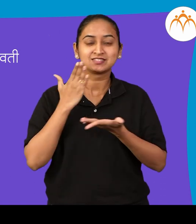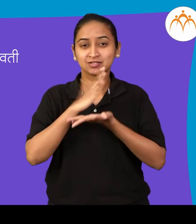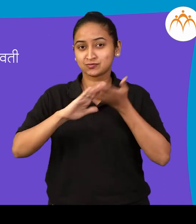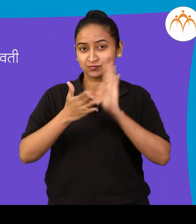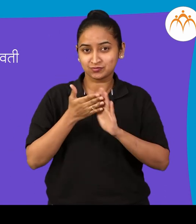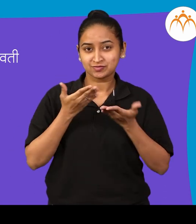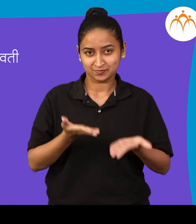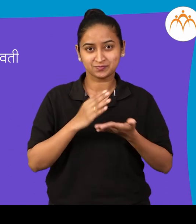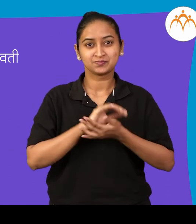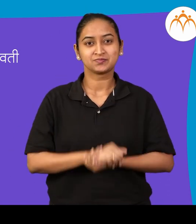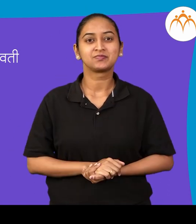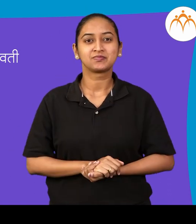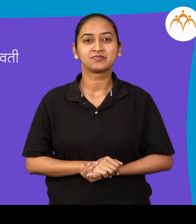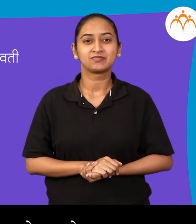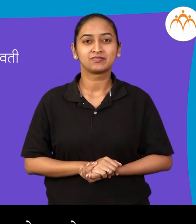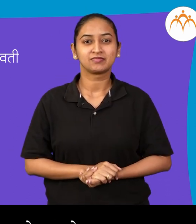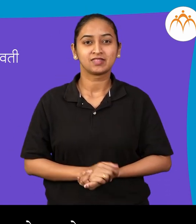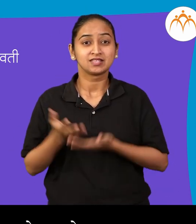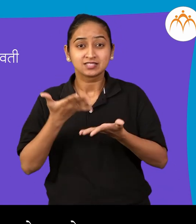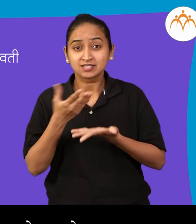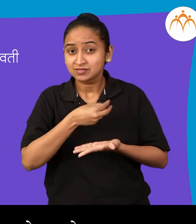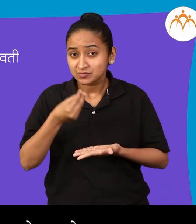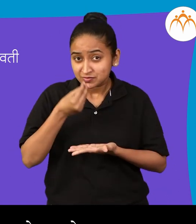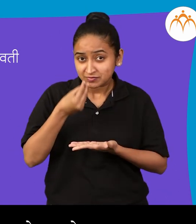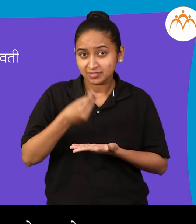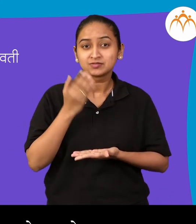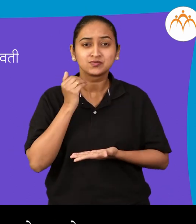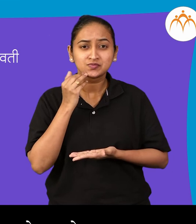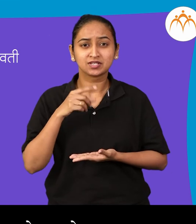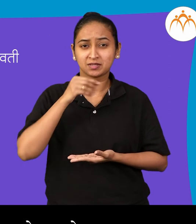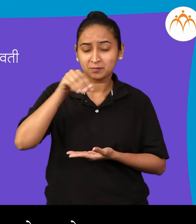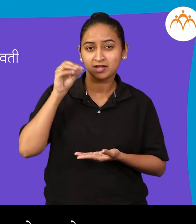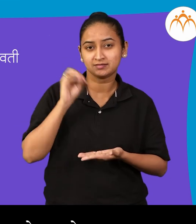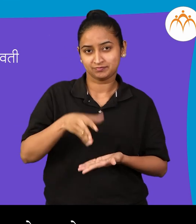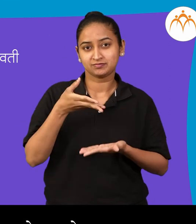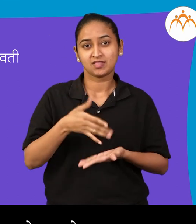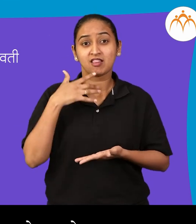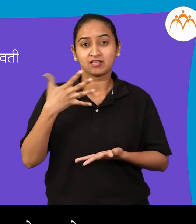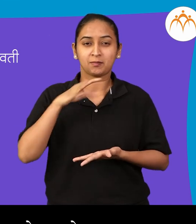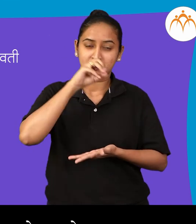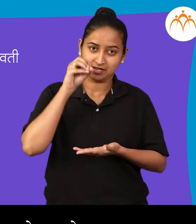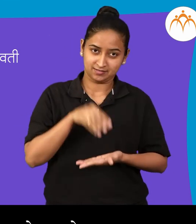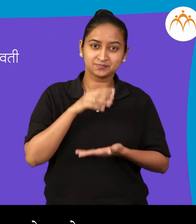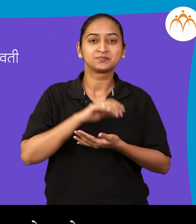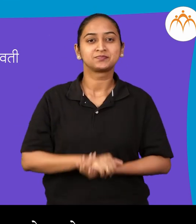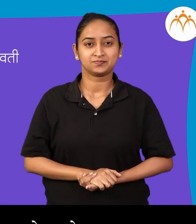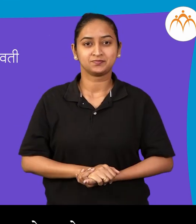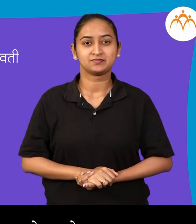मट्टा जाला पदार थात तिखट मीठ घालावे लागते चोर दिस्ताच